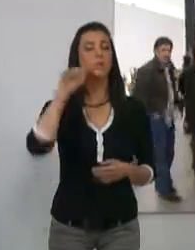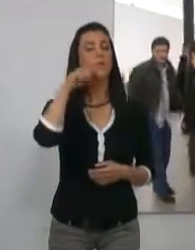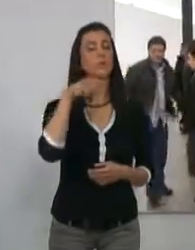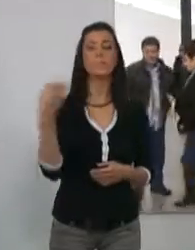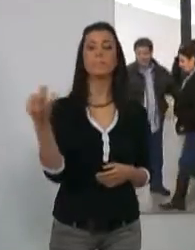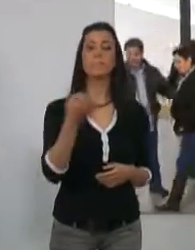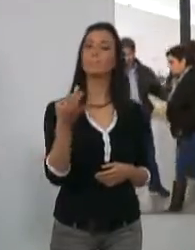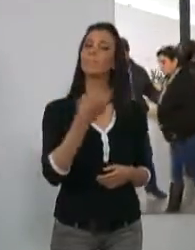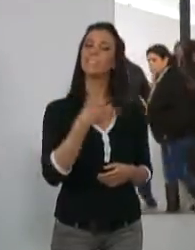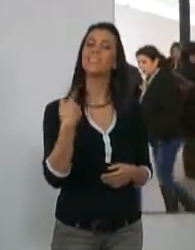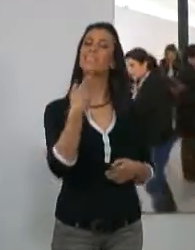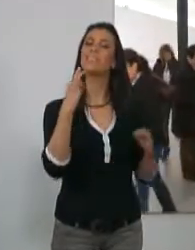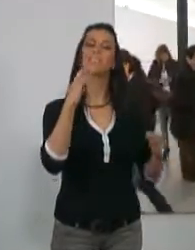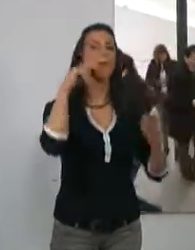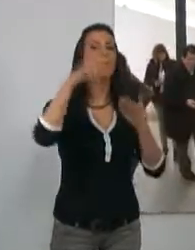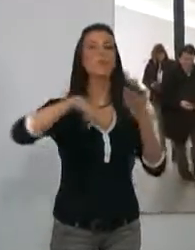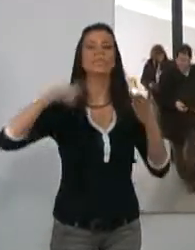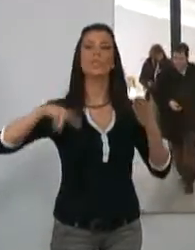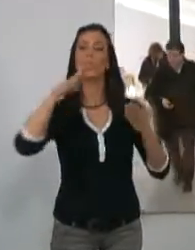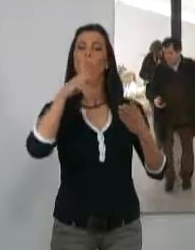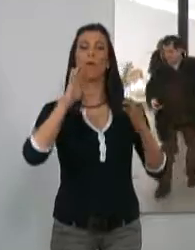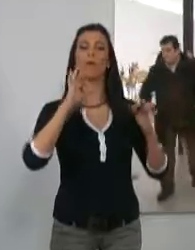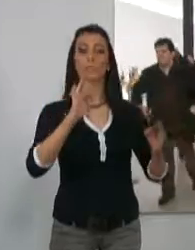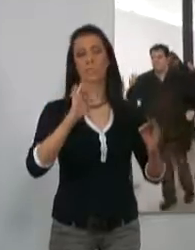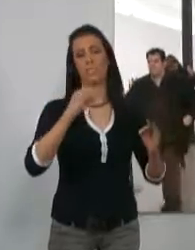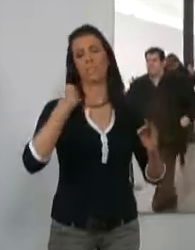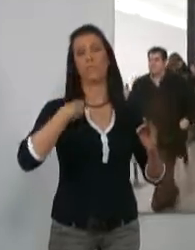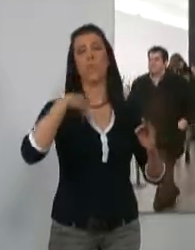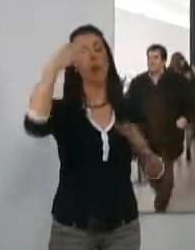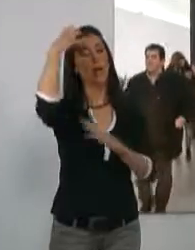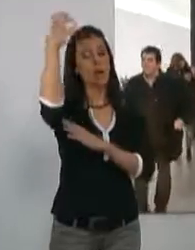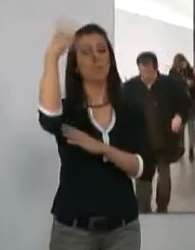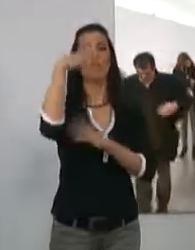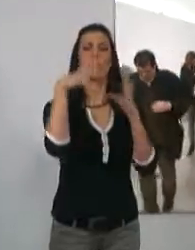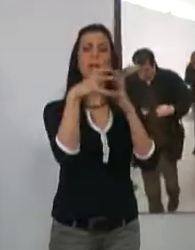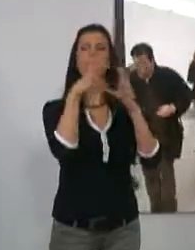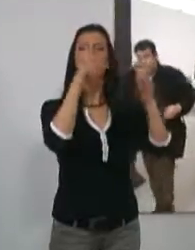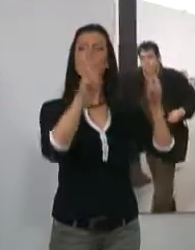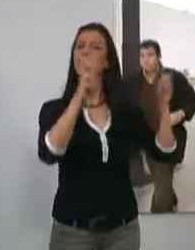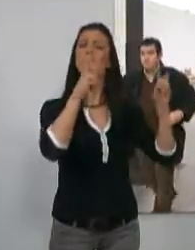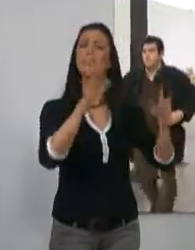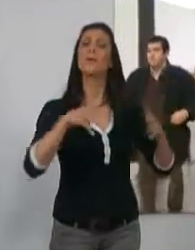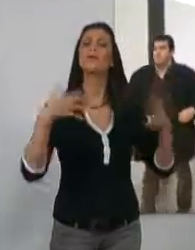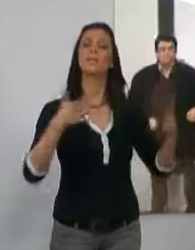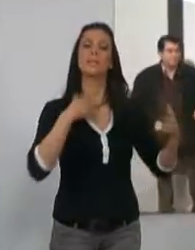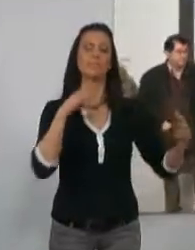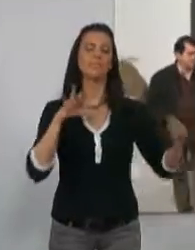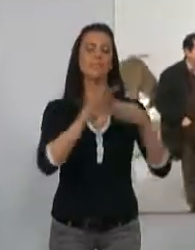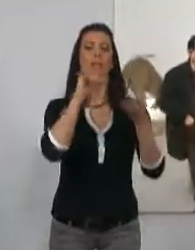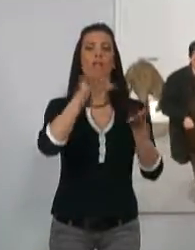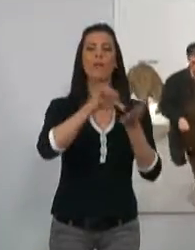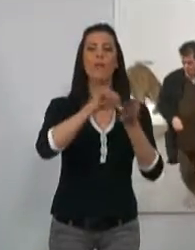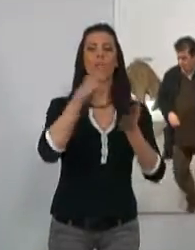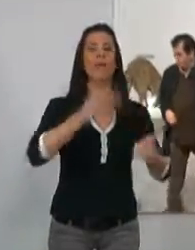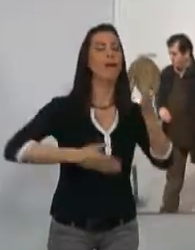Motril va a acoger una de las exposiciones monográficas del milenio Reino de Granada, cuya temática será la vinculación de la